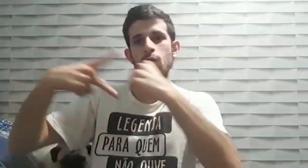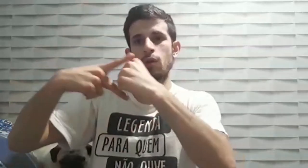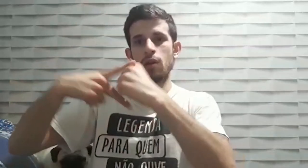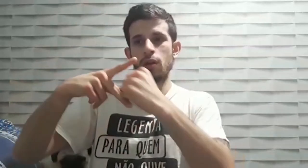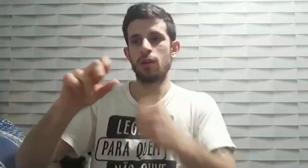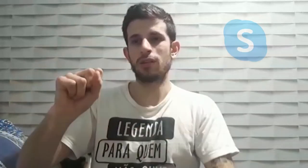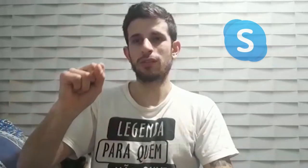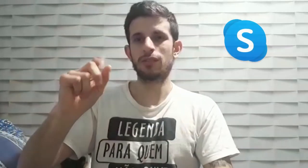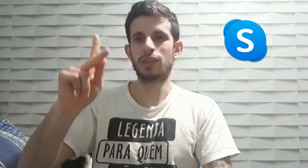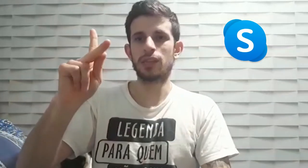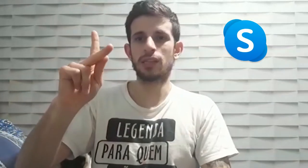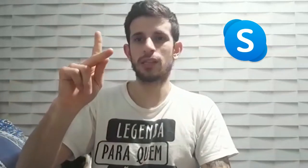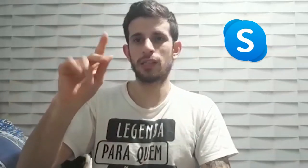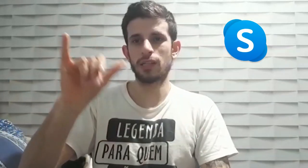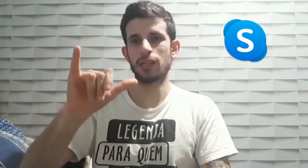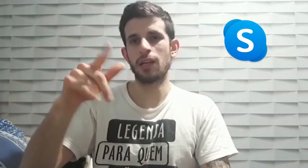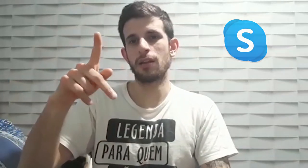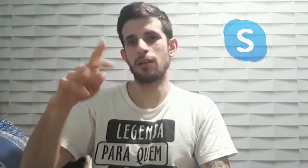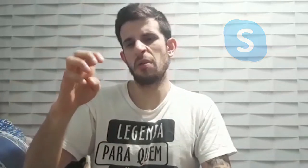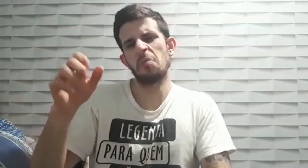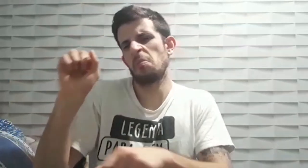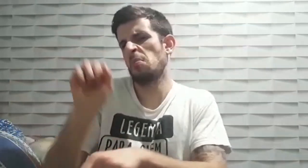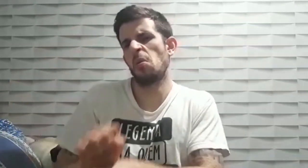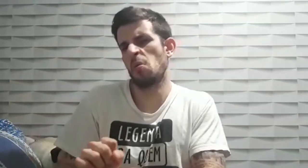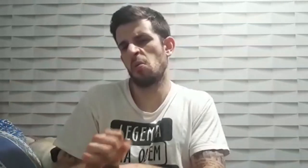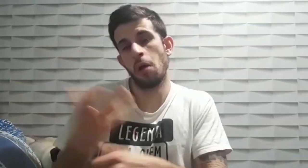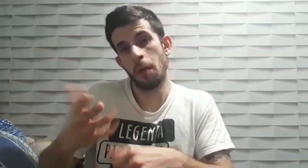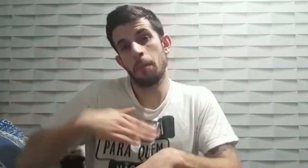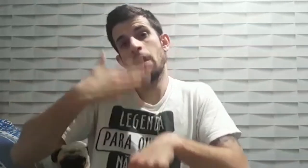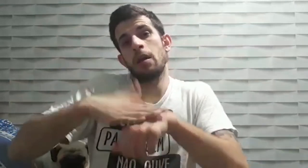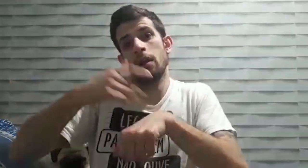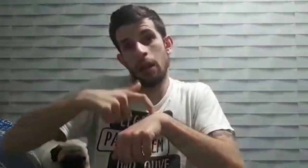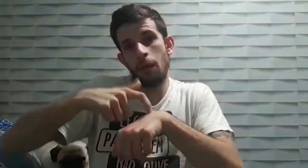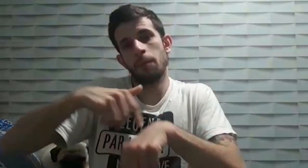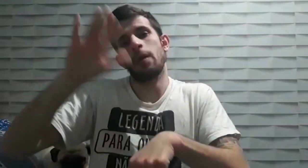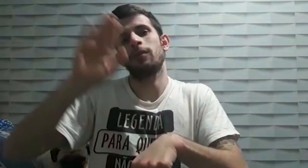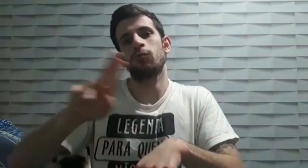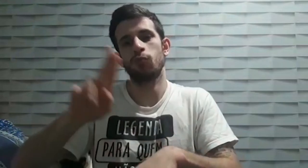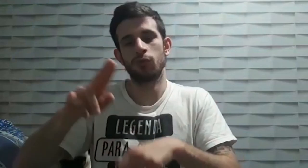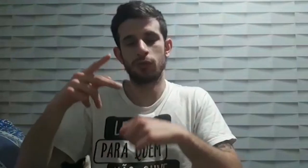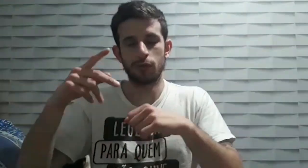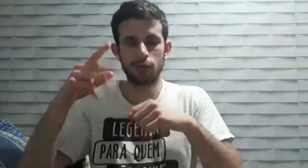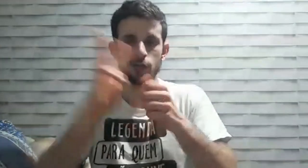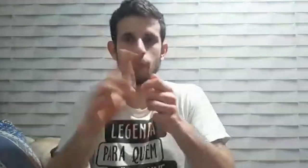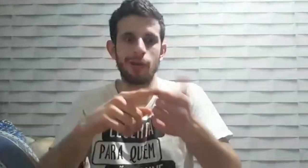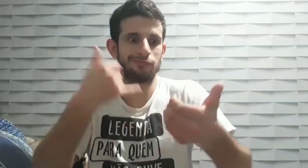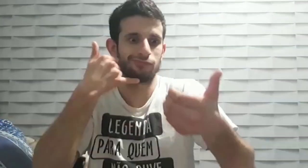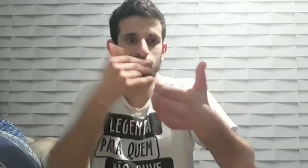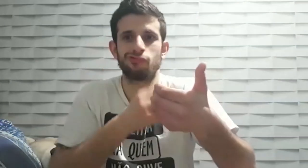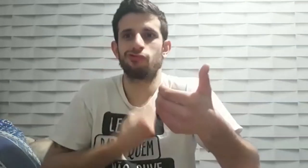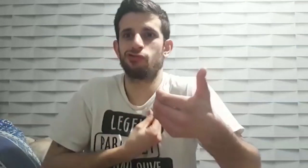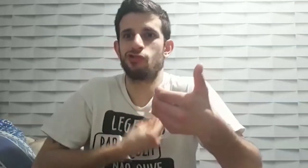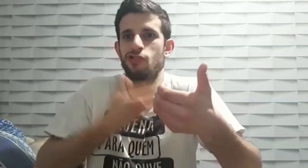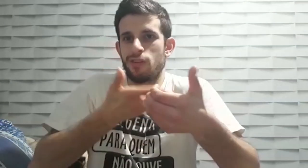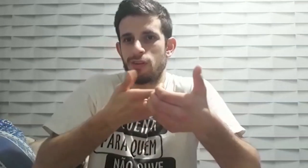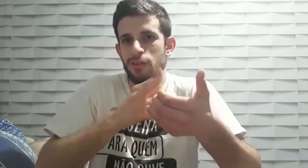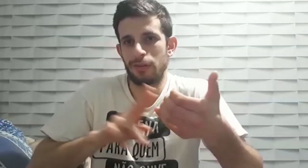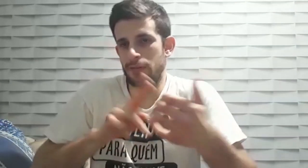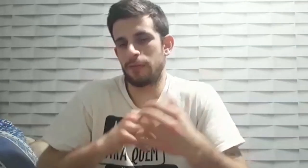que é melhor antigamente eu usava o Skype mas agora não mais agora uso mais o WhatsApp pela praticidade mesmo